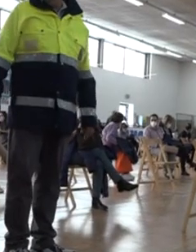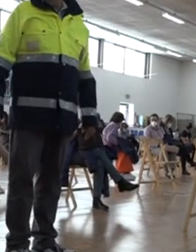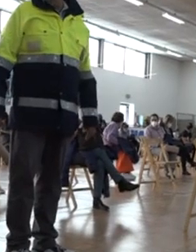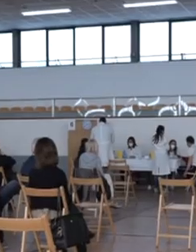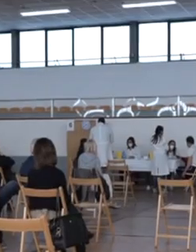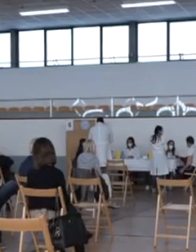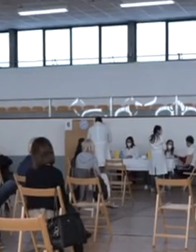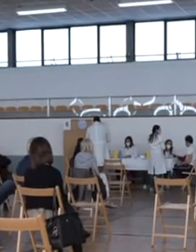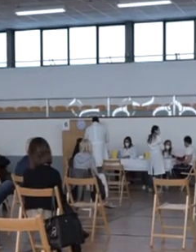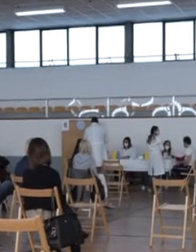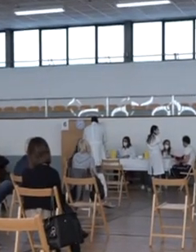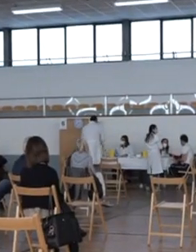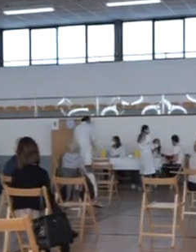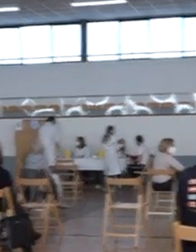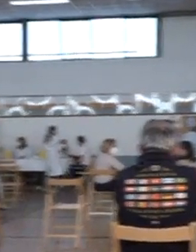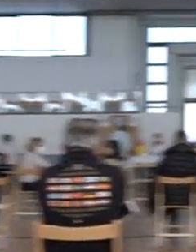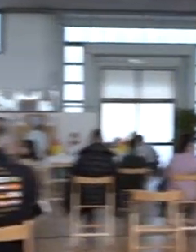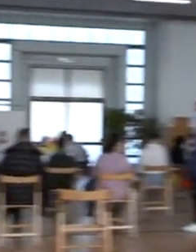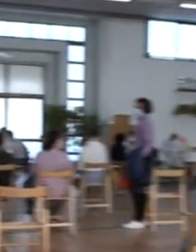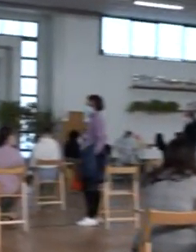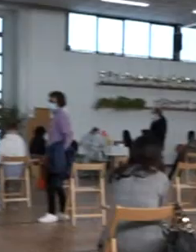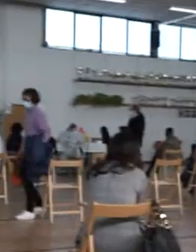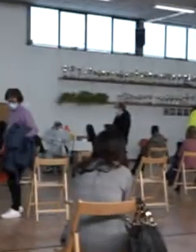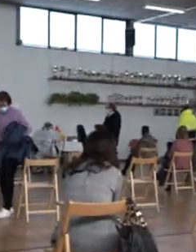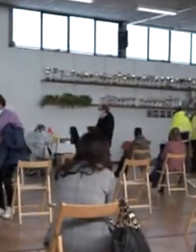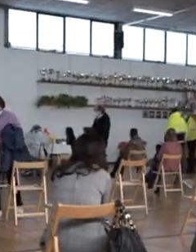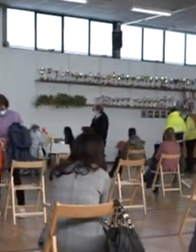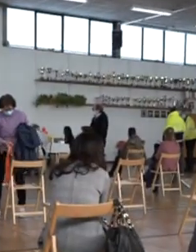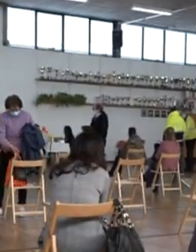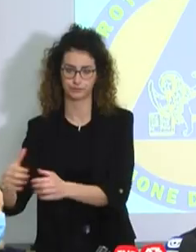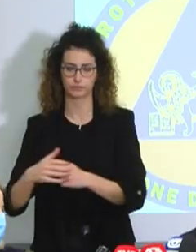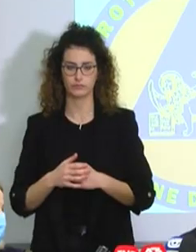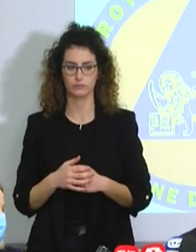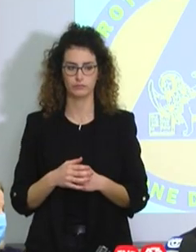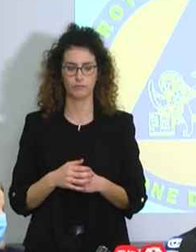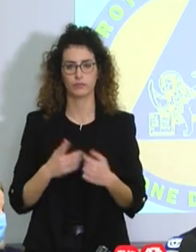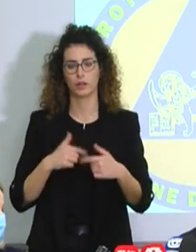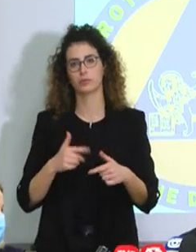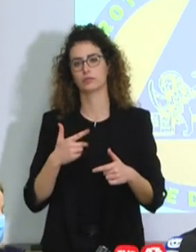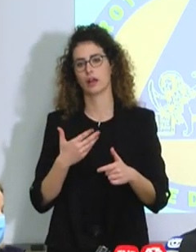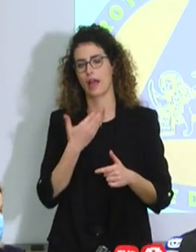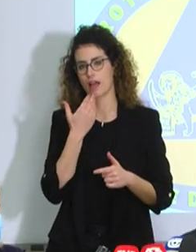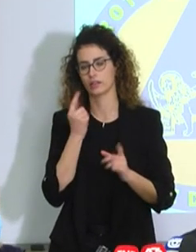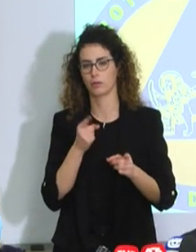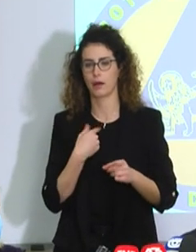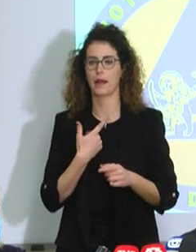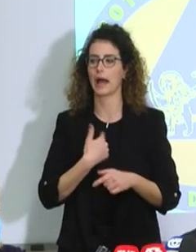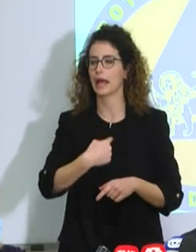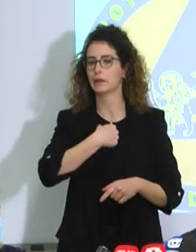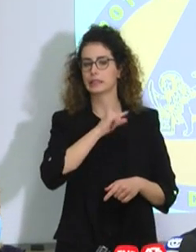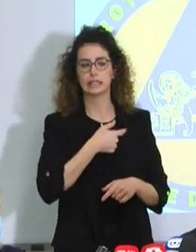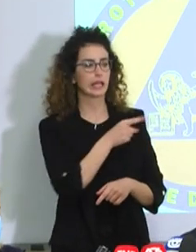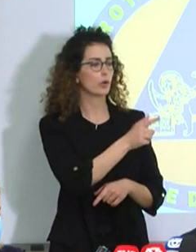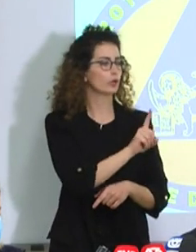fasce di età finalmente. Così evitiamo sempre i soliti ragionamenti perché lui sì e me no